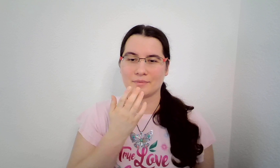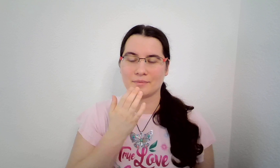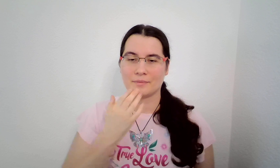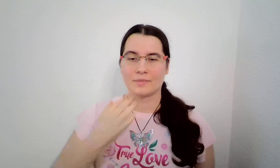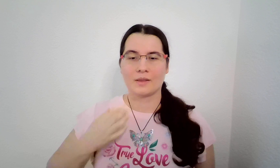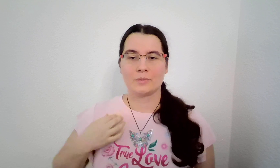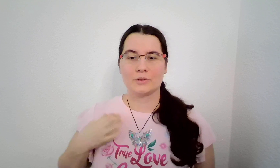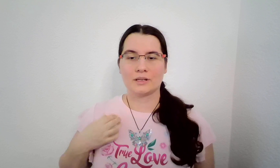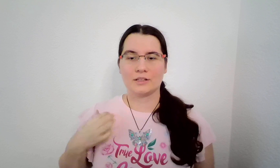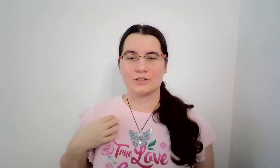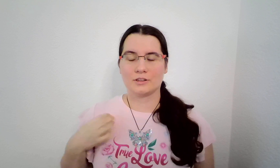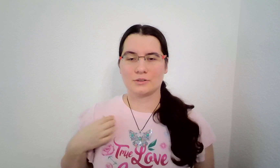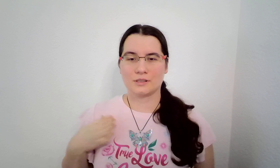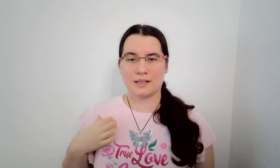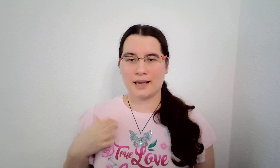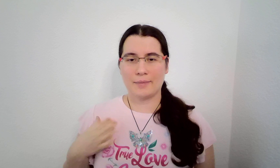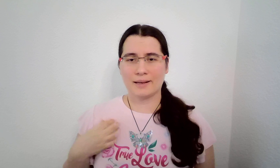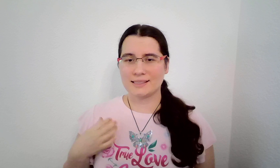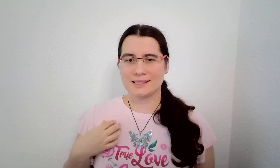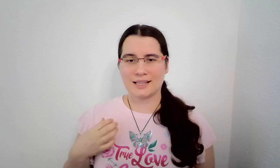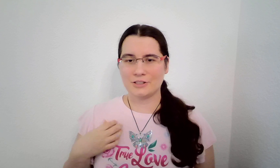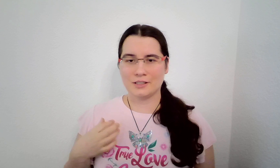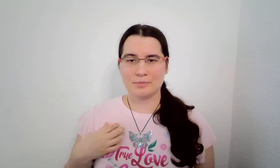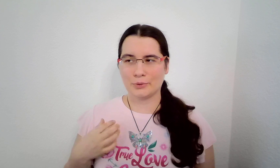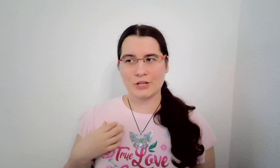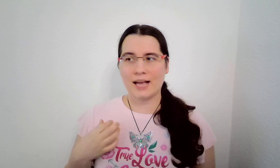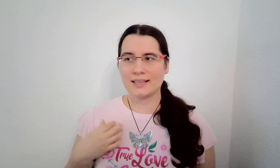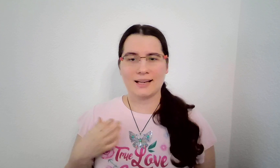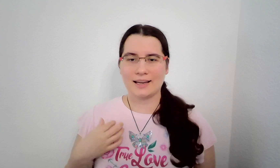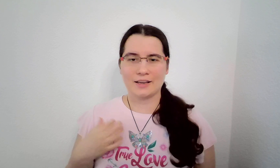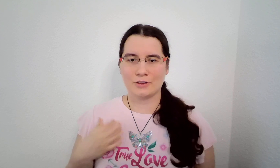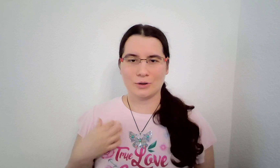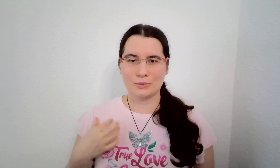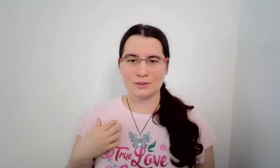Pod klíční kostí. A pak se stačí pořádně nadechnout.